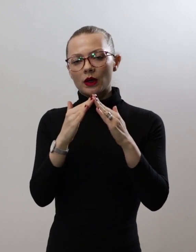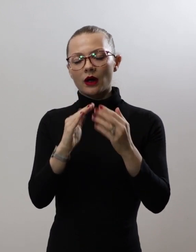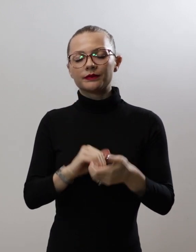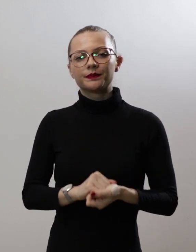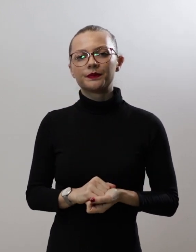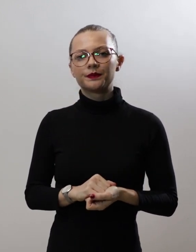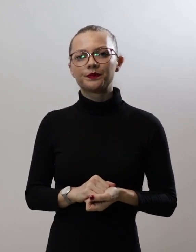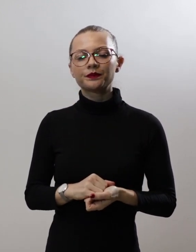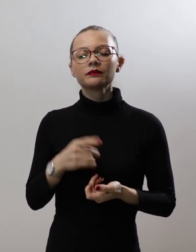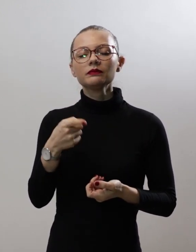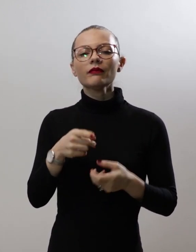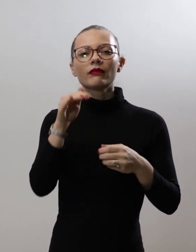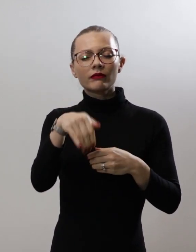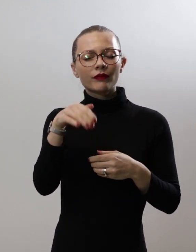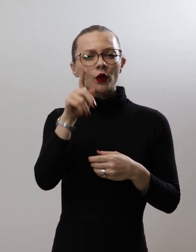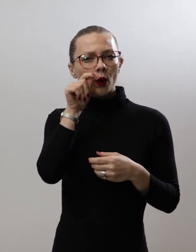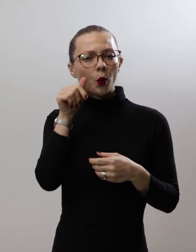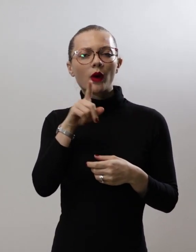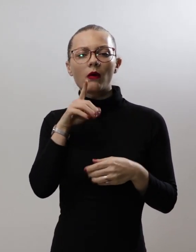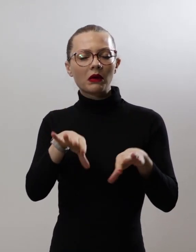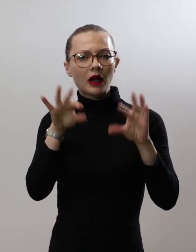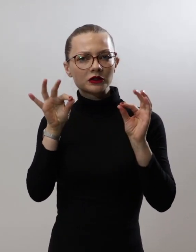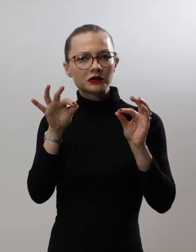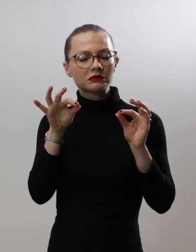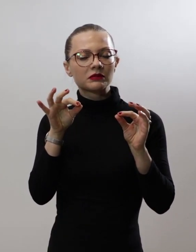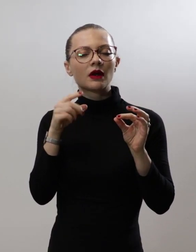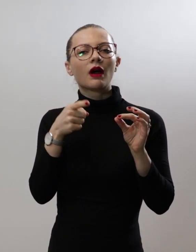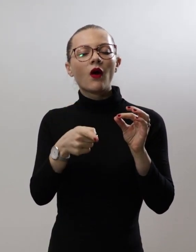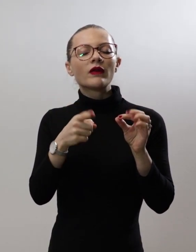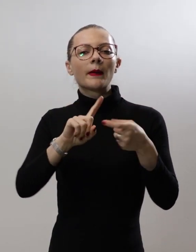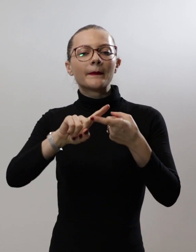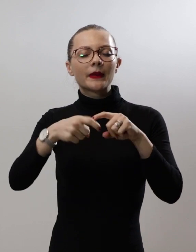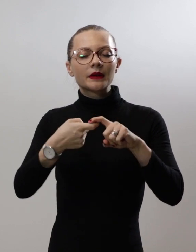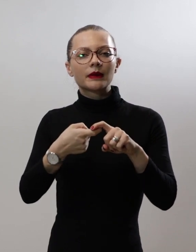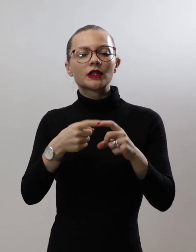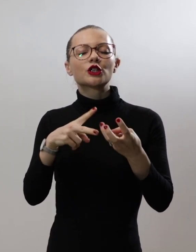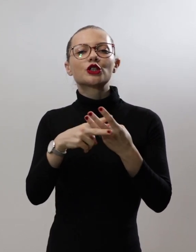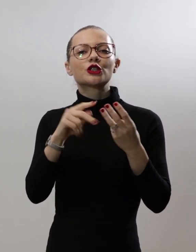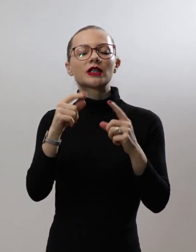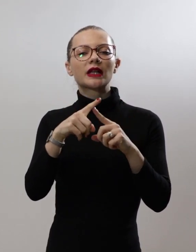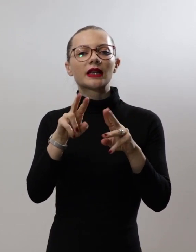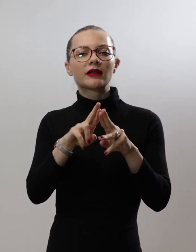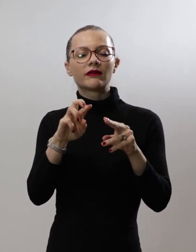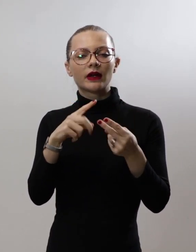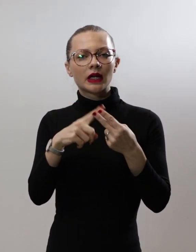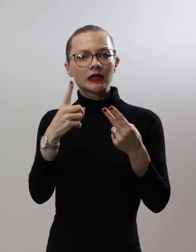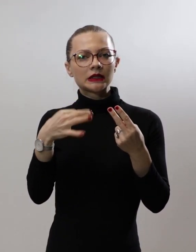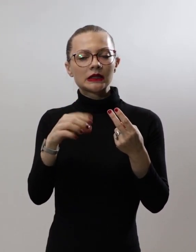Според археолозите, поседувањето на овие предмети, жртвеници во младото камено време на